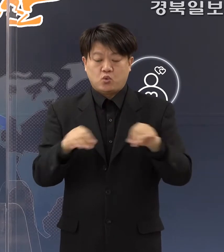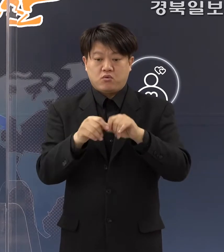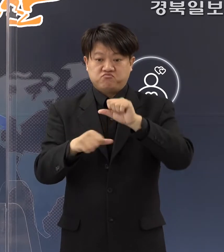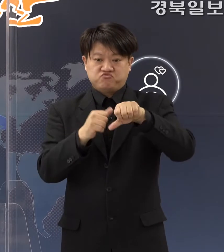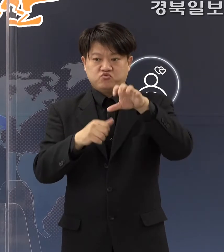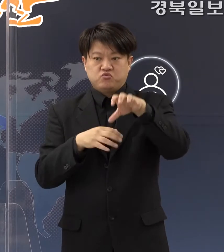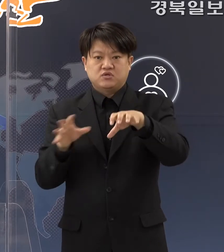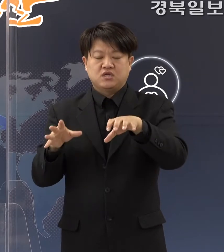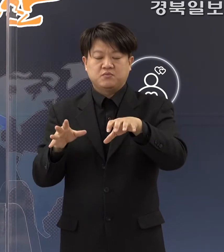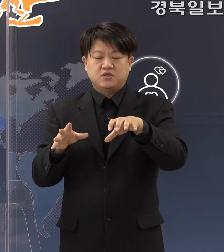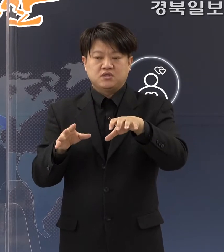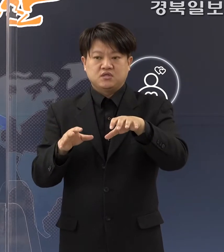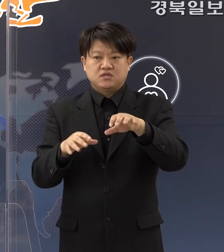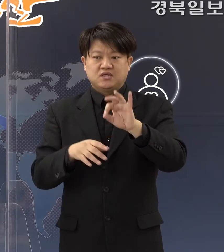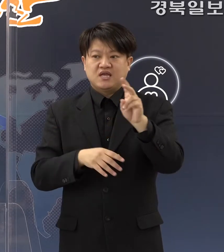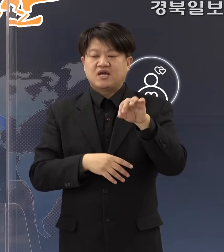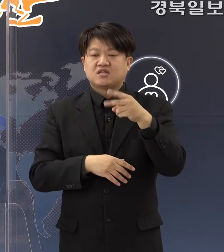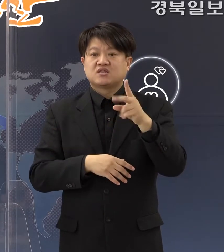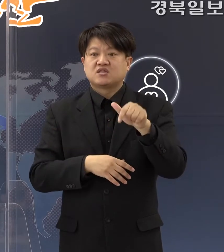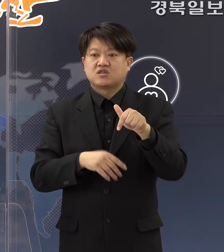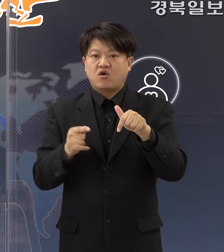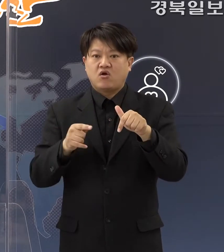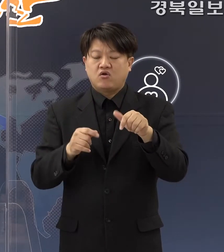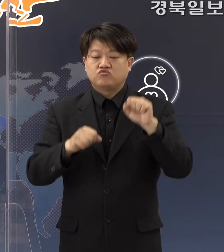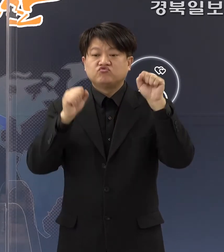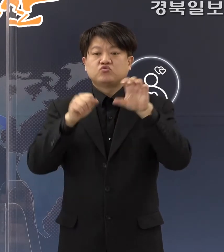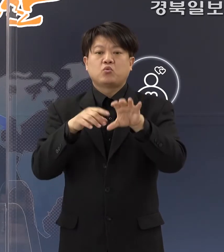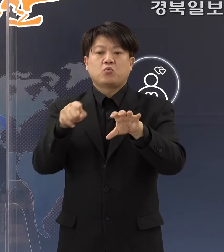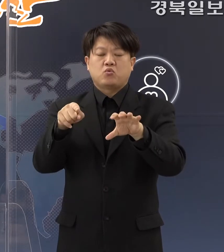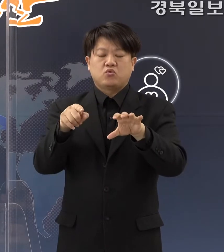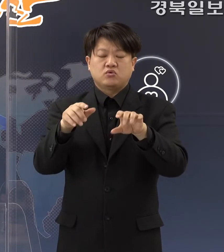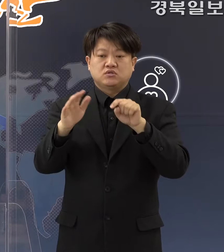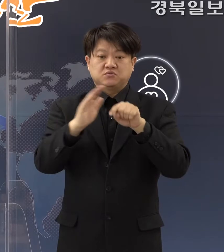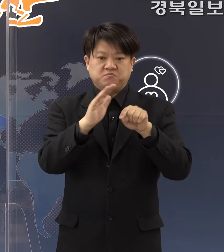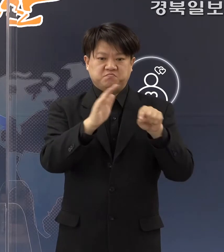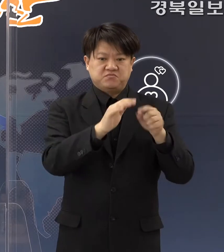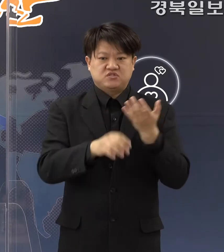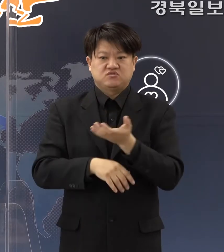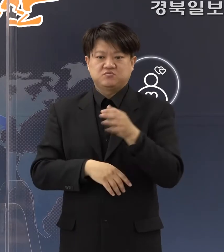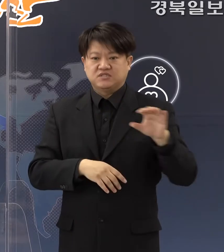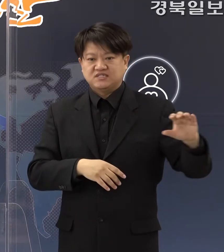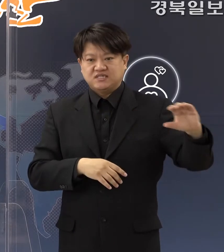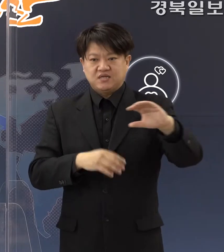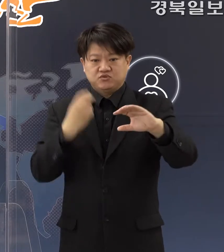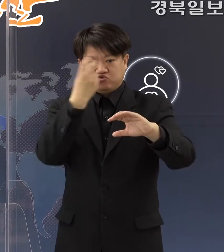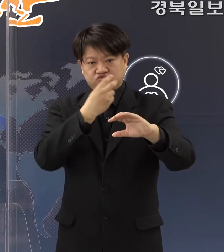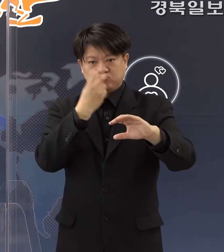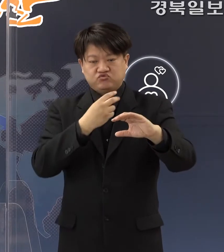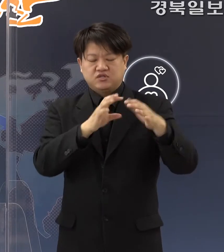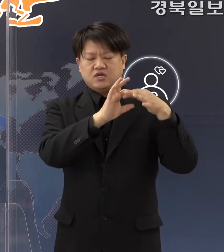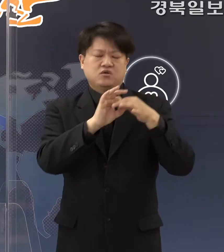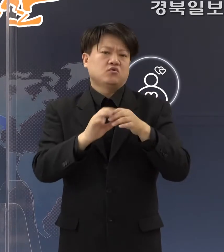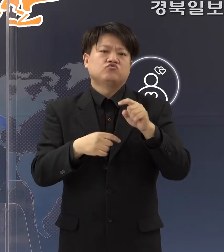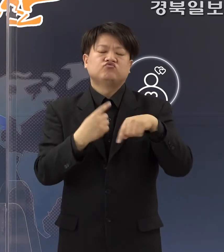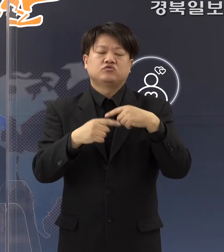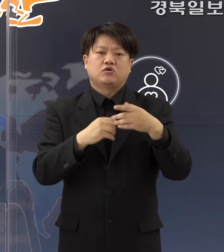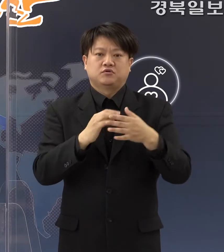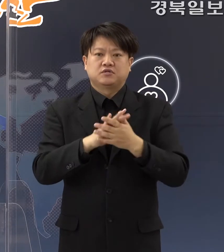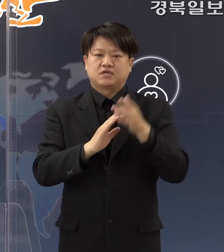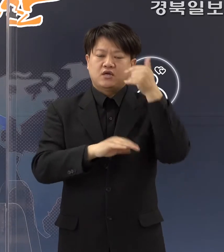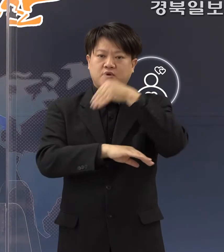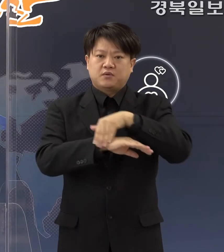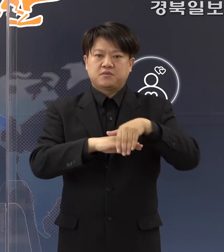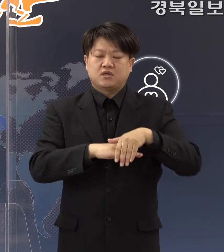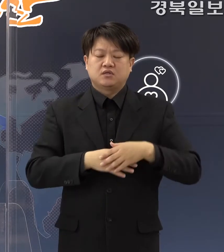양덕에 관해서는 드라이버 서류를 계속적으로 운영을 하겠습니다. 특히 아까도 말씀드렸듯이